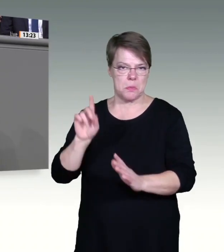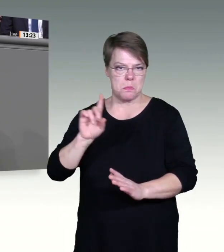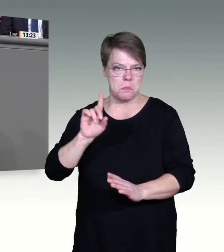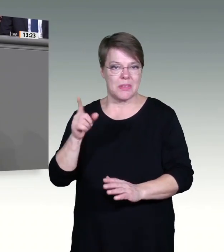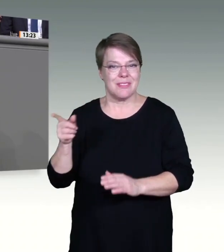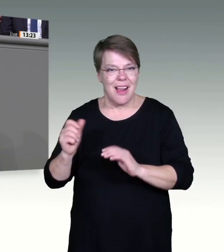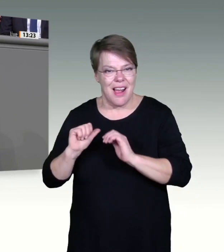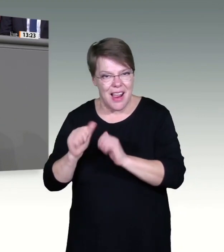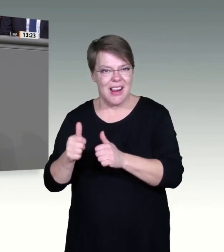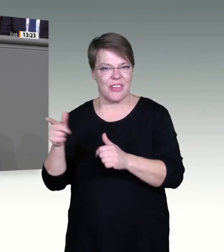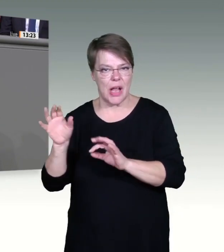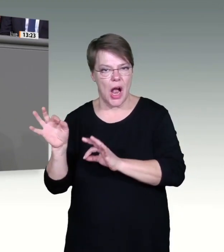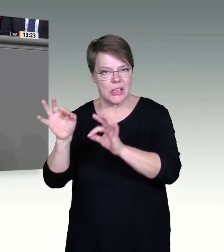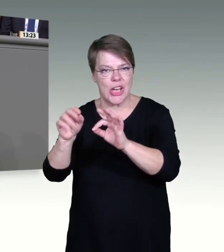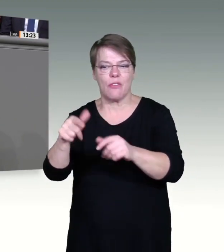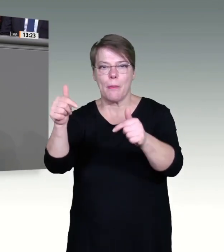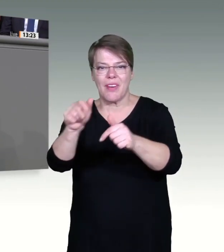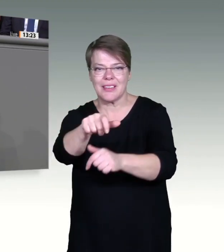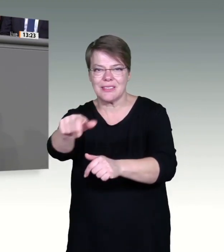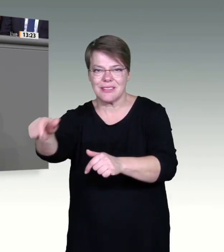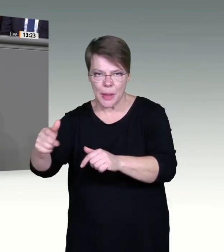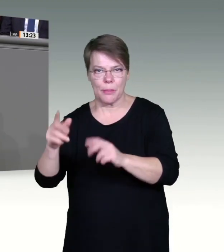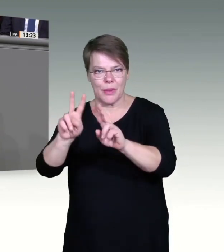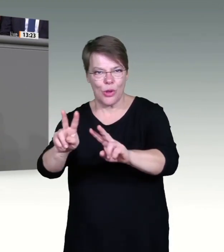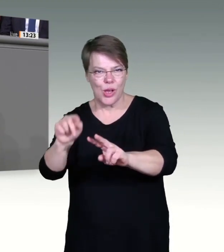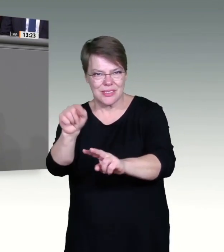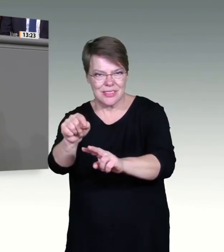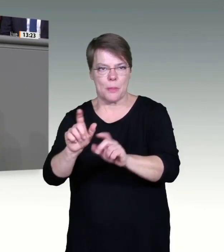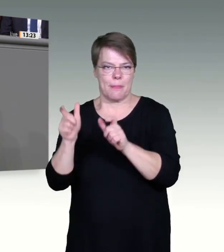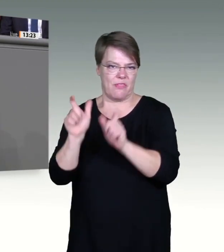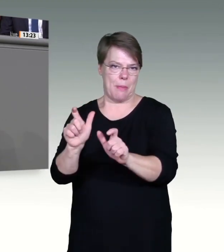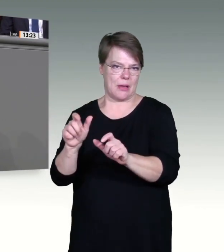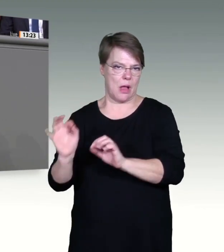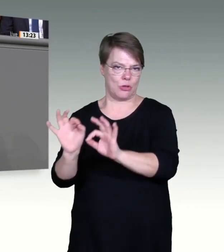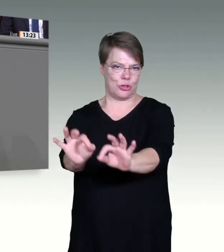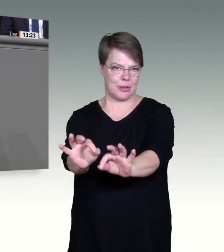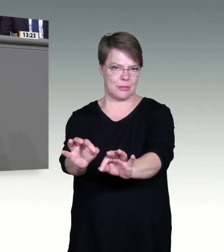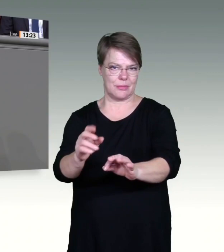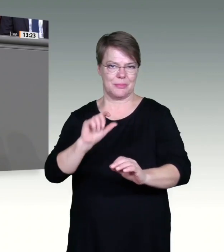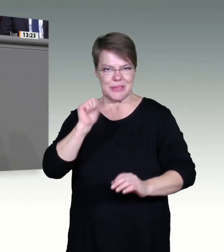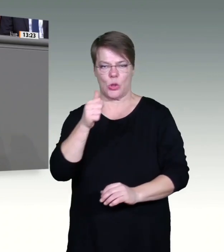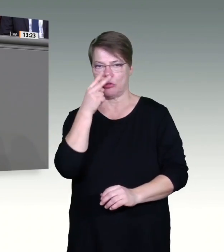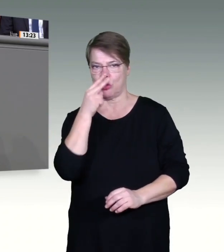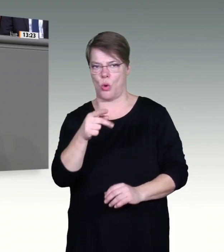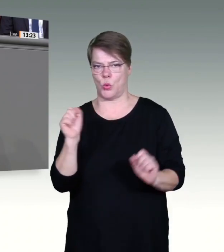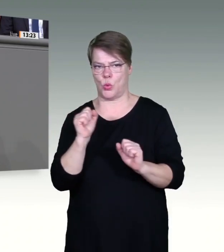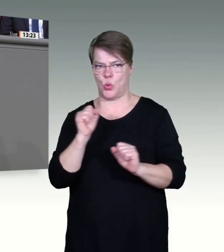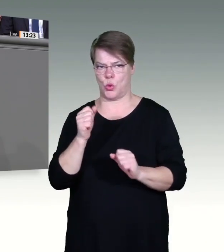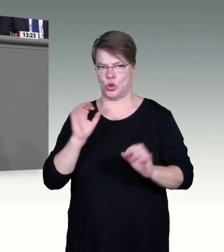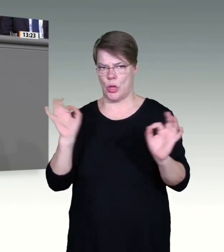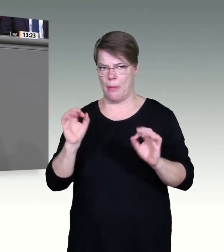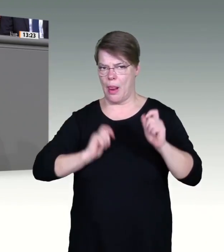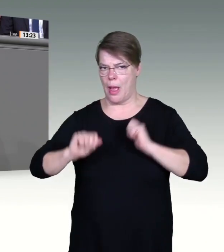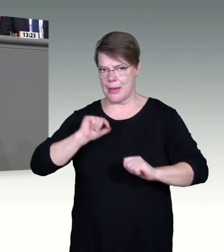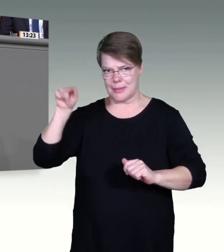bitte ich um ihre Zustimmung für mehr Impfpräventation und andere Maßnahmen, die wir heute beschließen. Das Virus